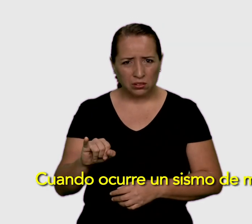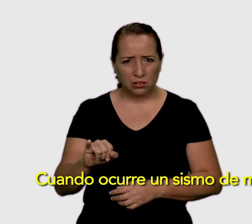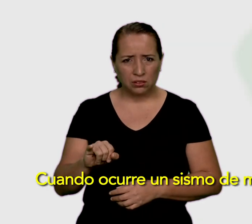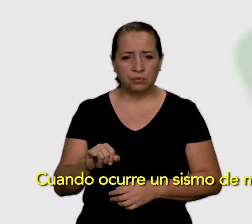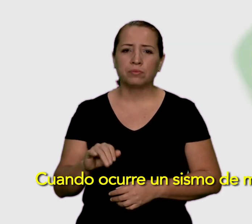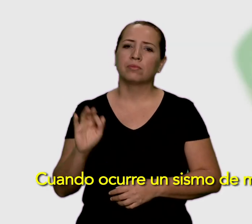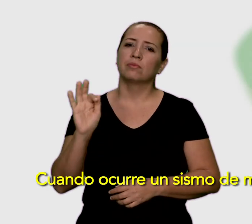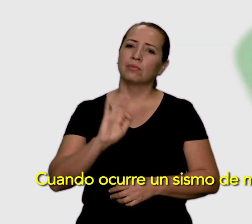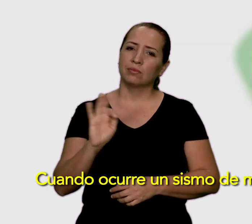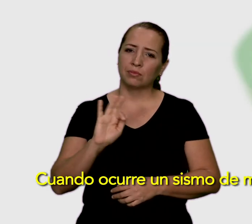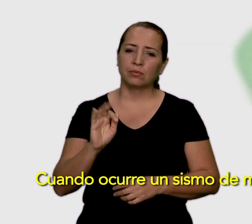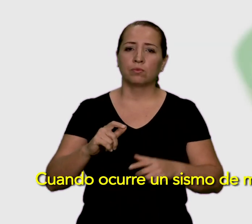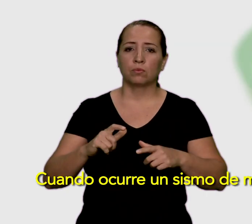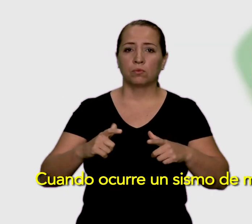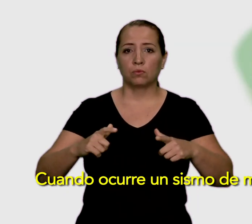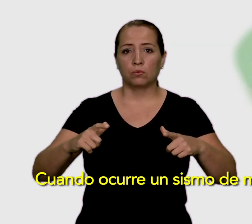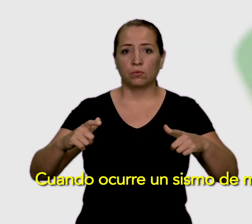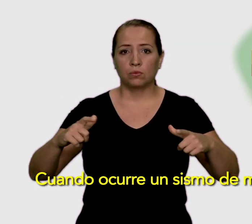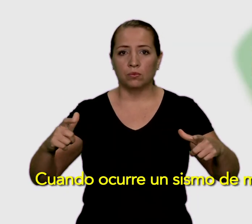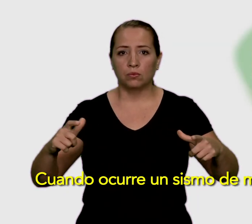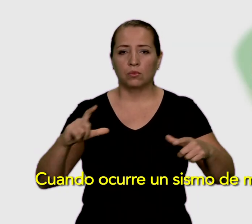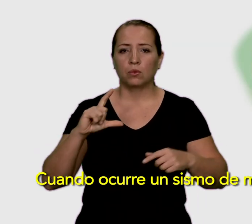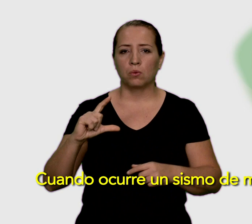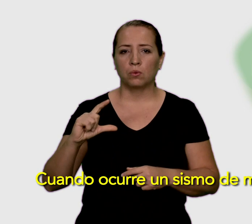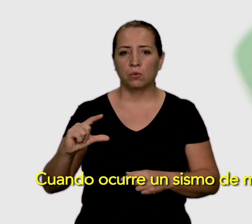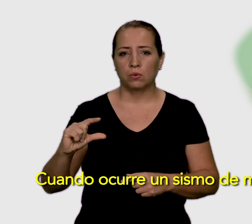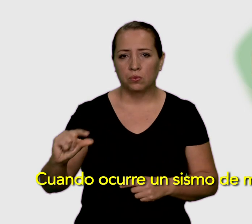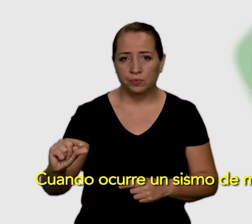Cuando ocurre un sismo de magnitud considerable,